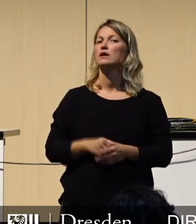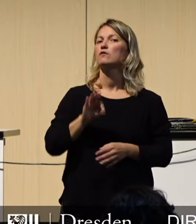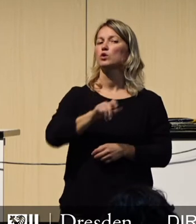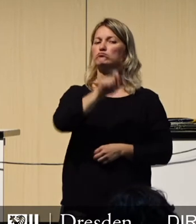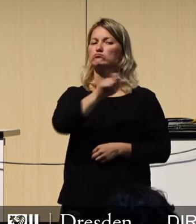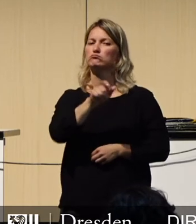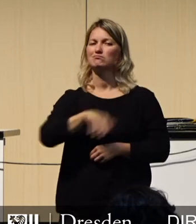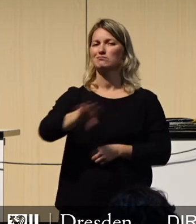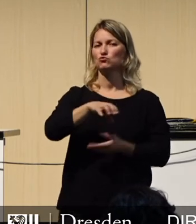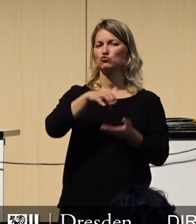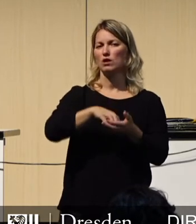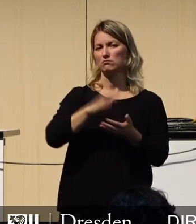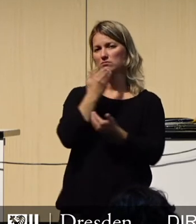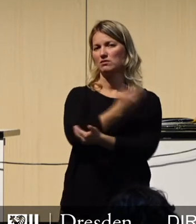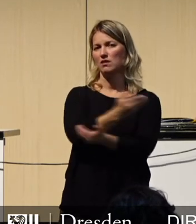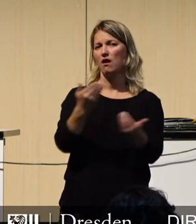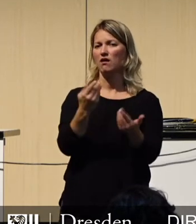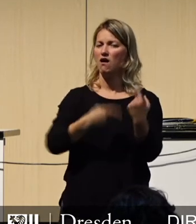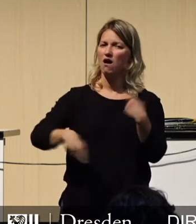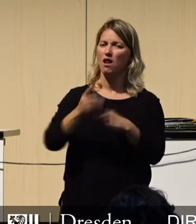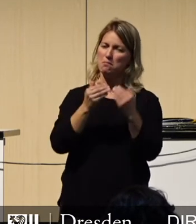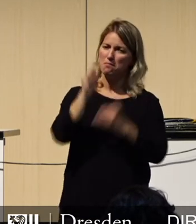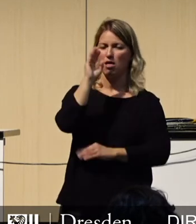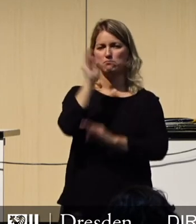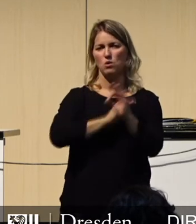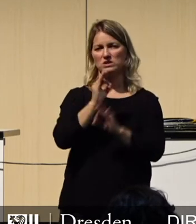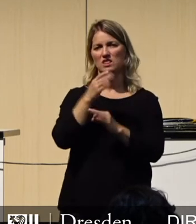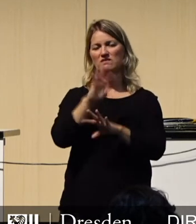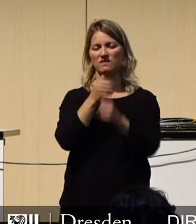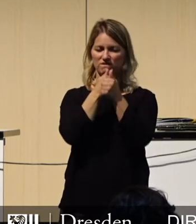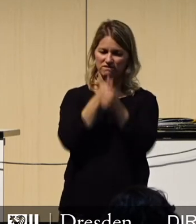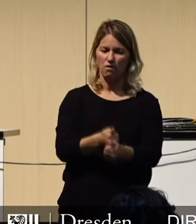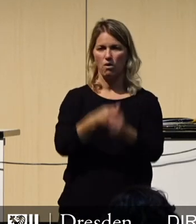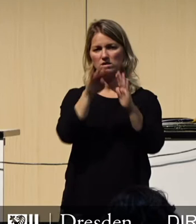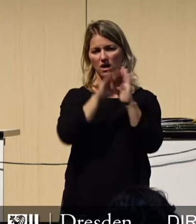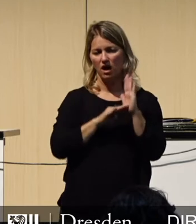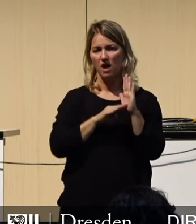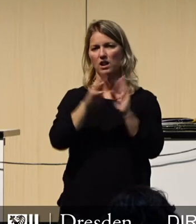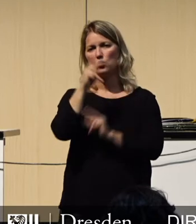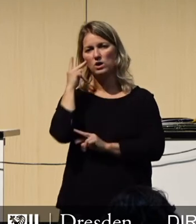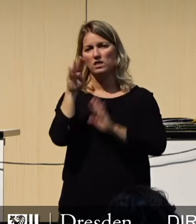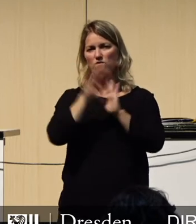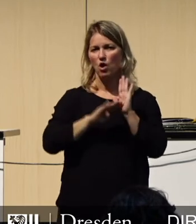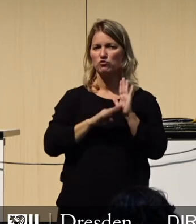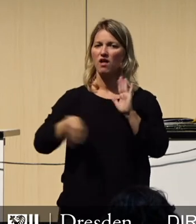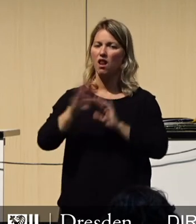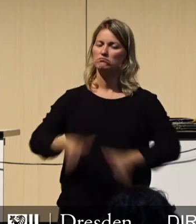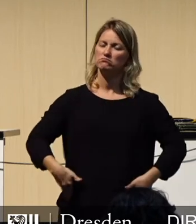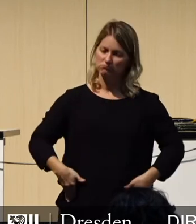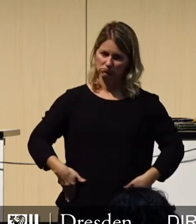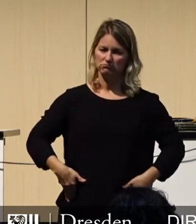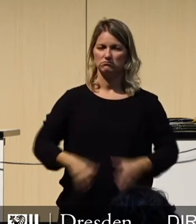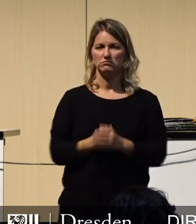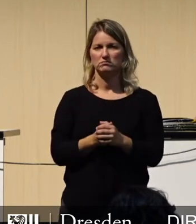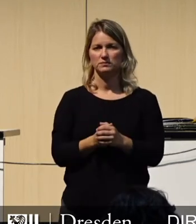die sich in der übergroßen Mehrheit diszipliniert und achtsam an die bestehenden Regeln gehalten haben. Nur dadurch